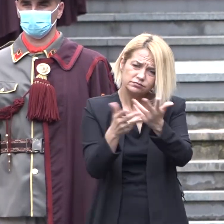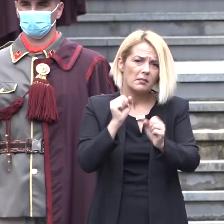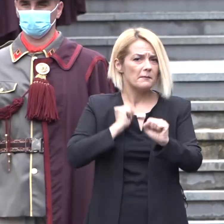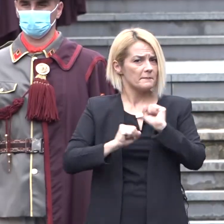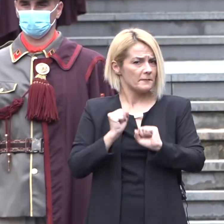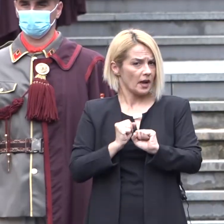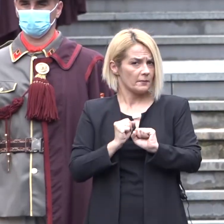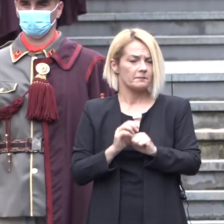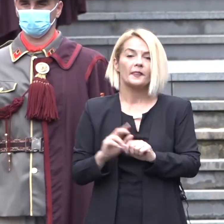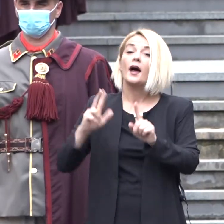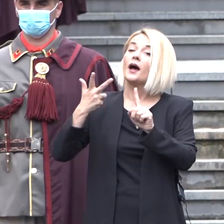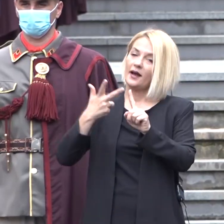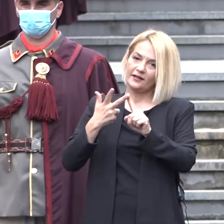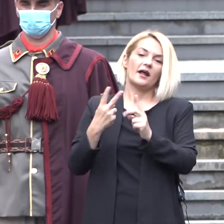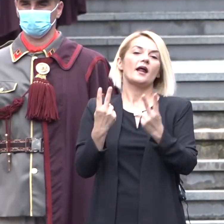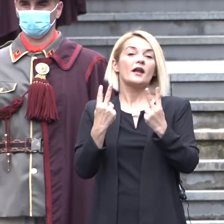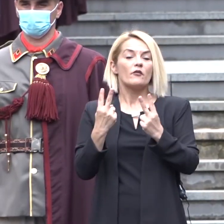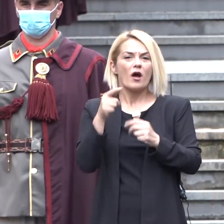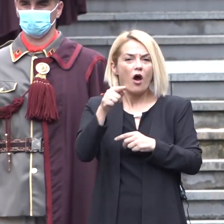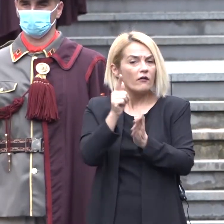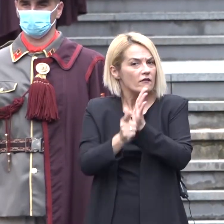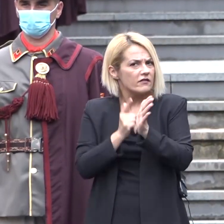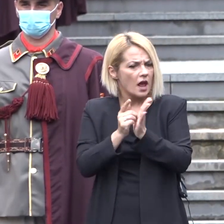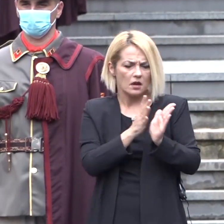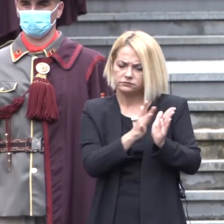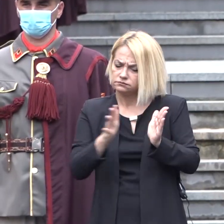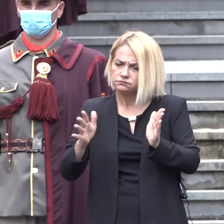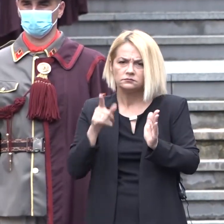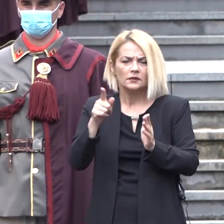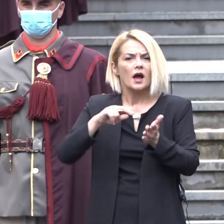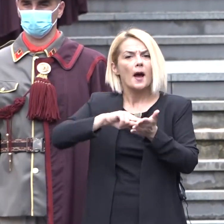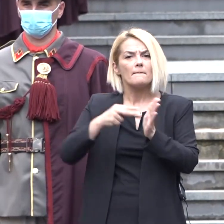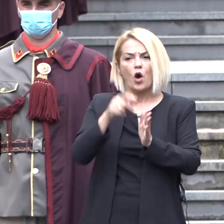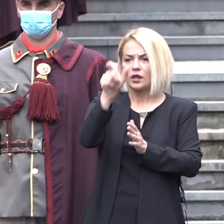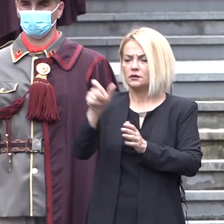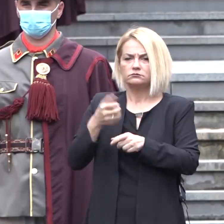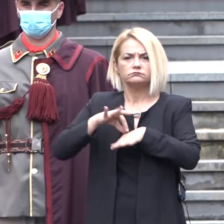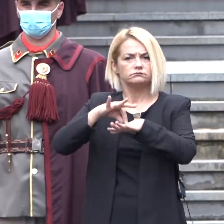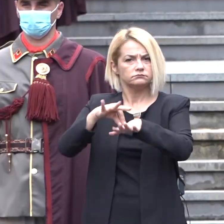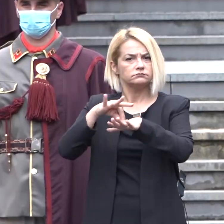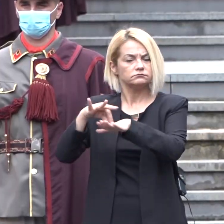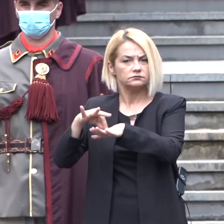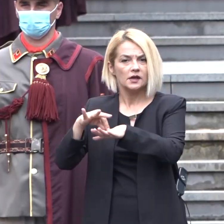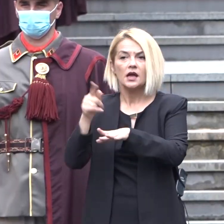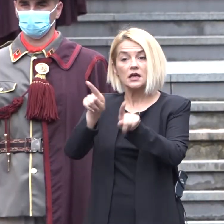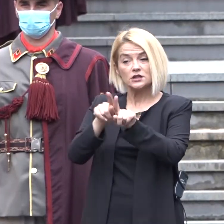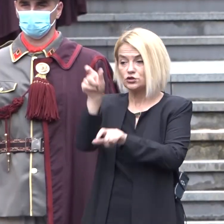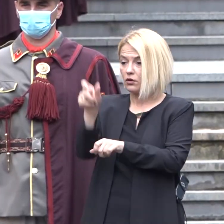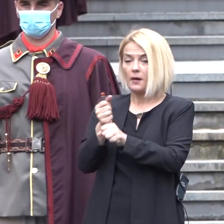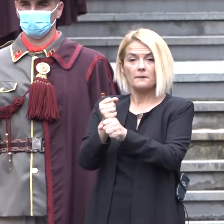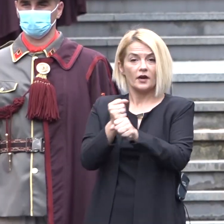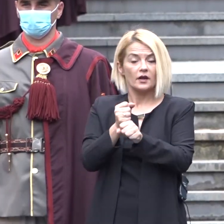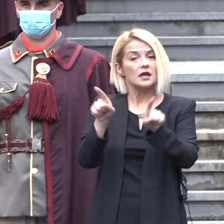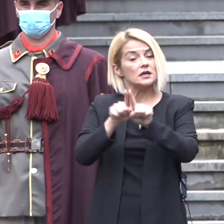Но трето и најважно е што токму во тие турбулентни времења политичкото раководство, вклучувајќи ги и пратениците, и